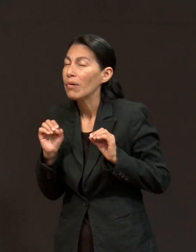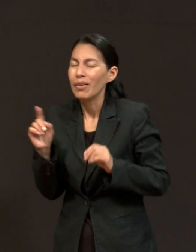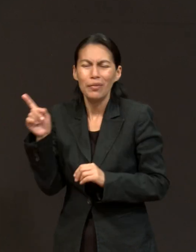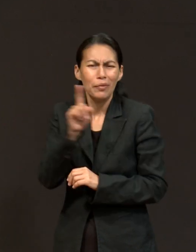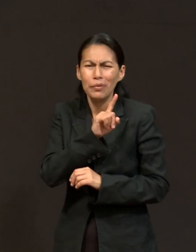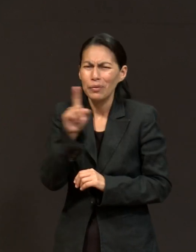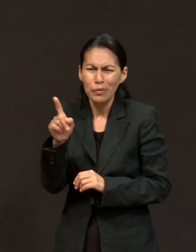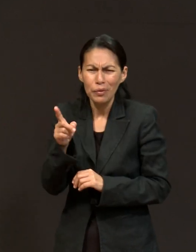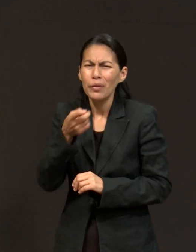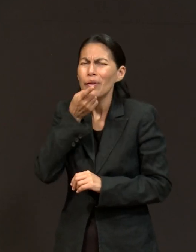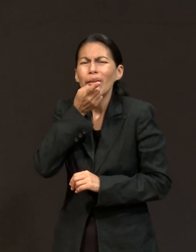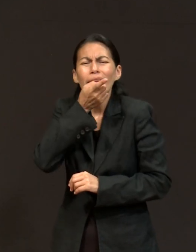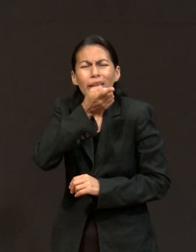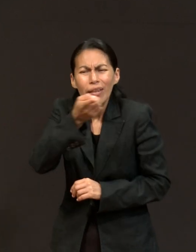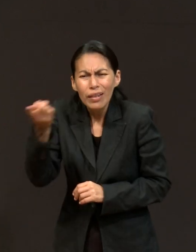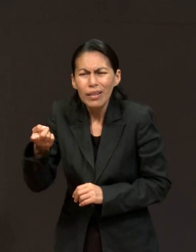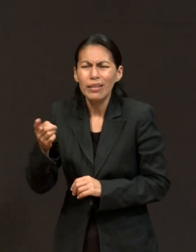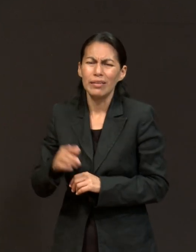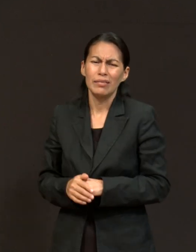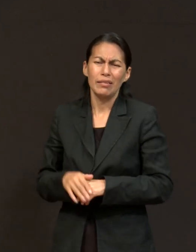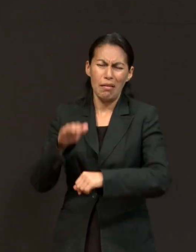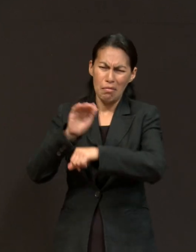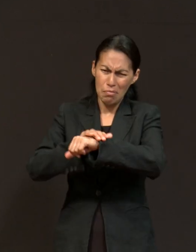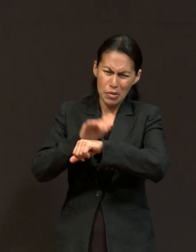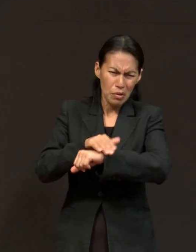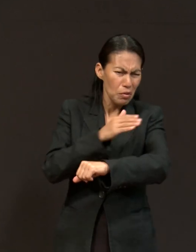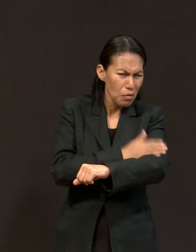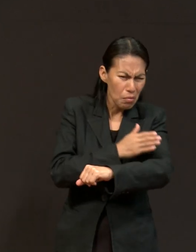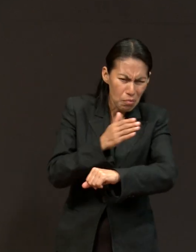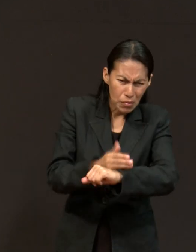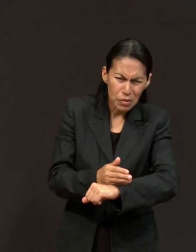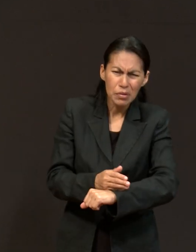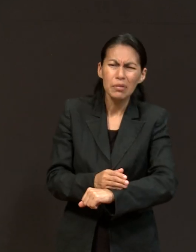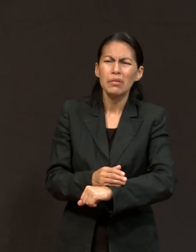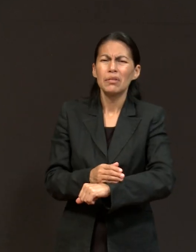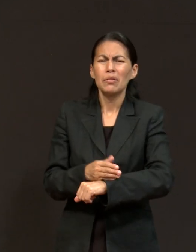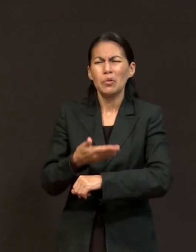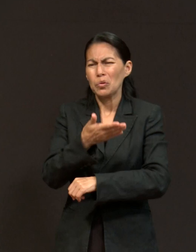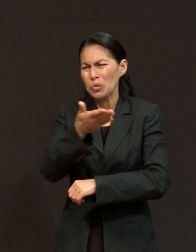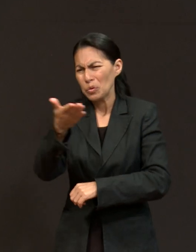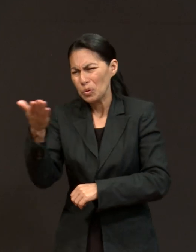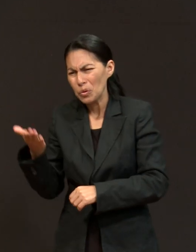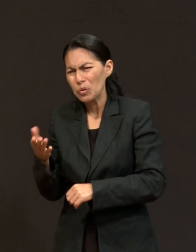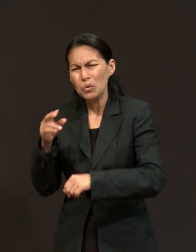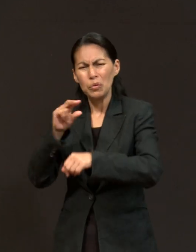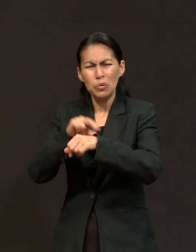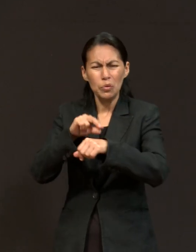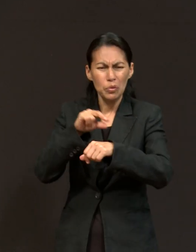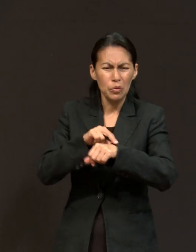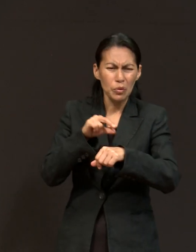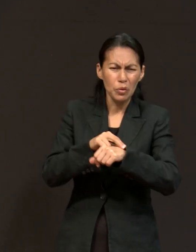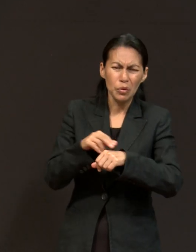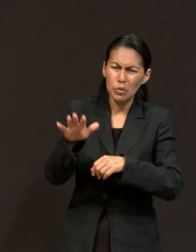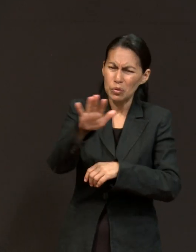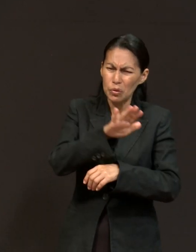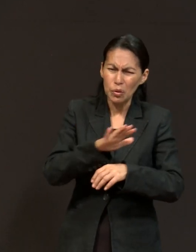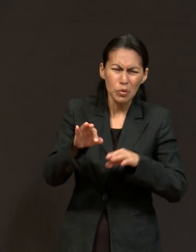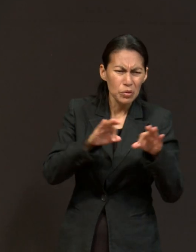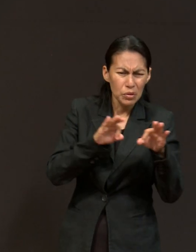Es decir, compañeros en todo, en todo el sentido, tanto tus compañeros internos, como los médicos externos, como